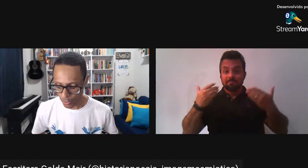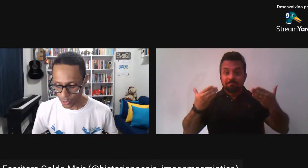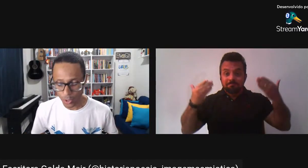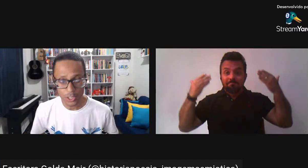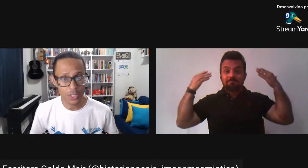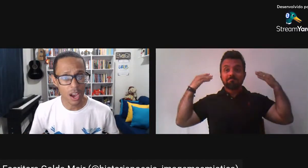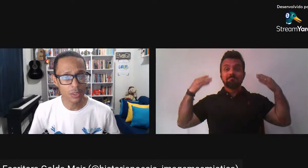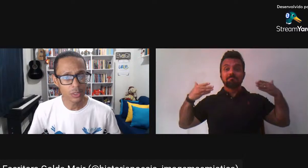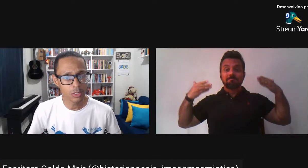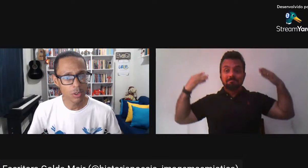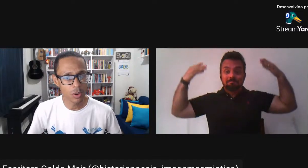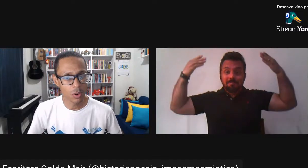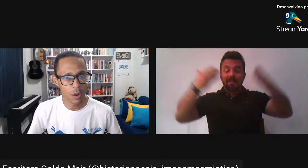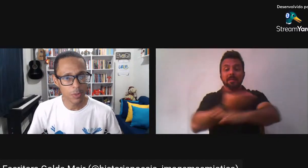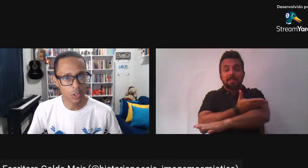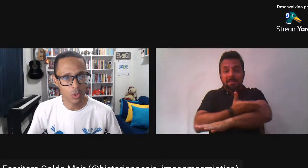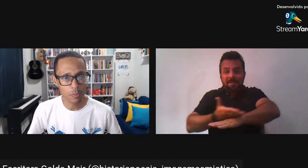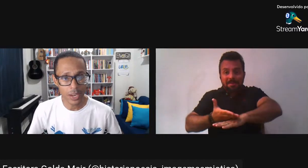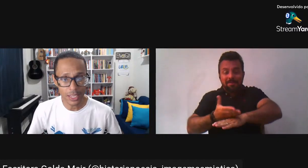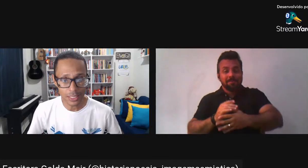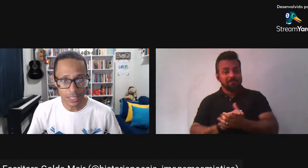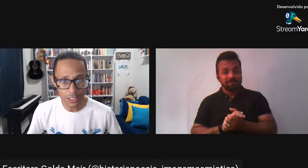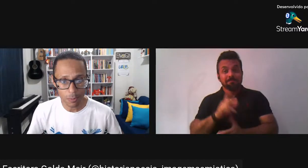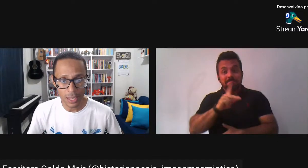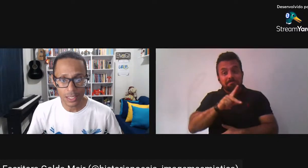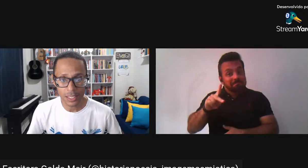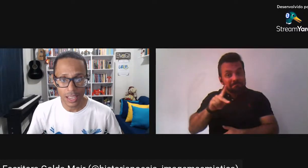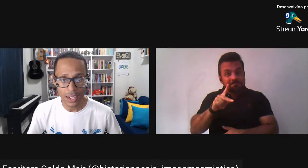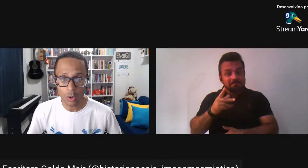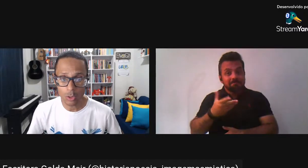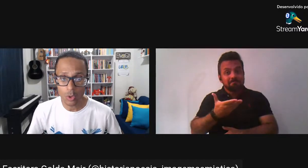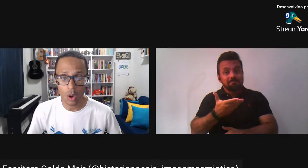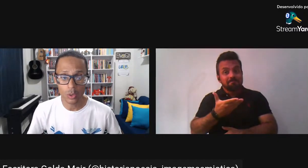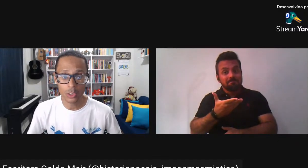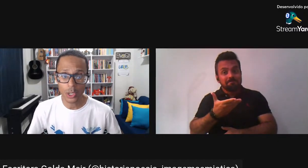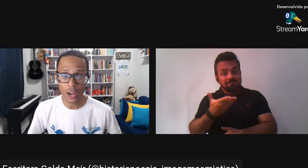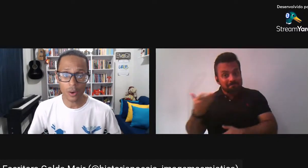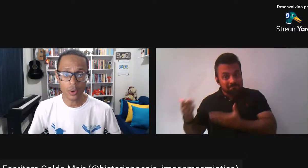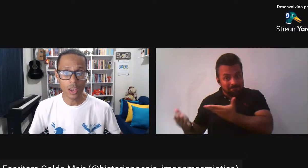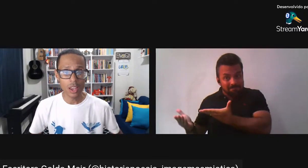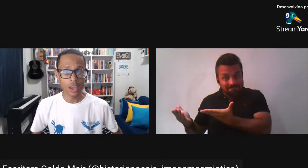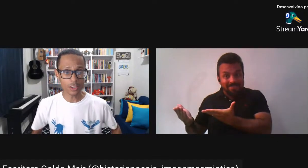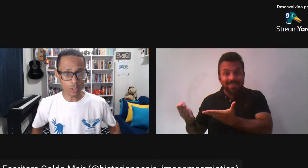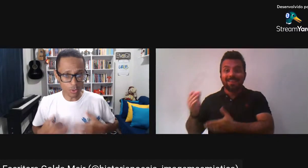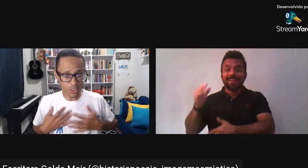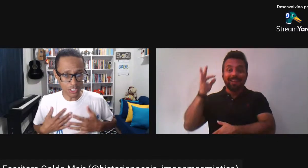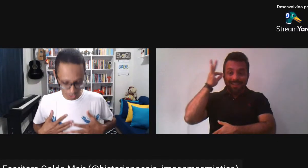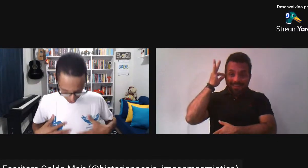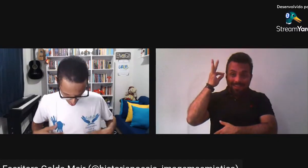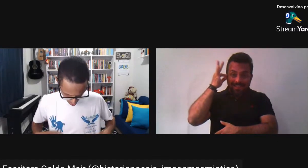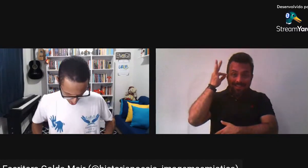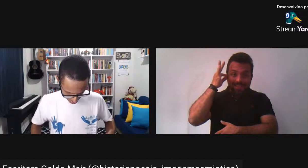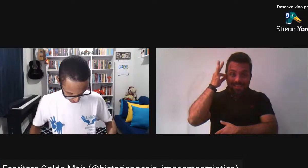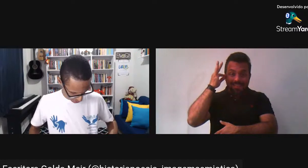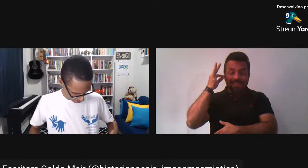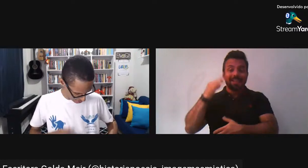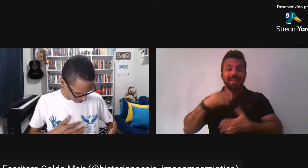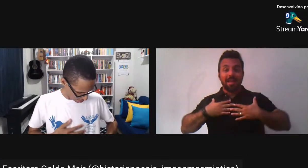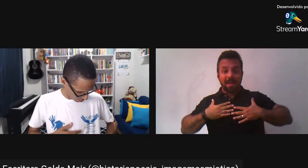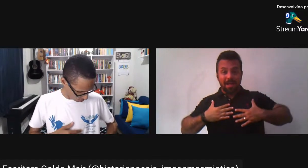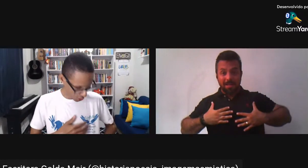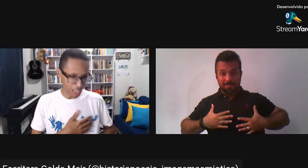Eu, professor Reginaldo, sou uma pessoa preta De pele clara, uso óculos de grau Estou vestido aqui com a